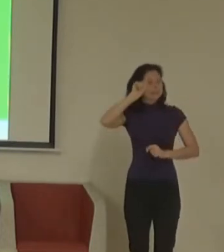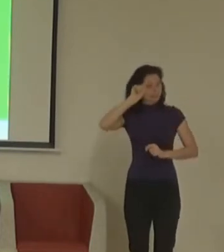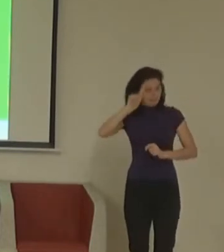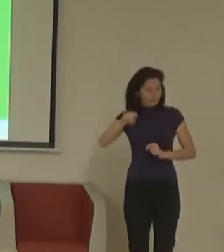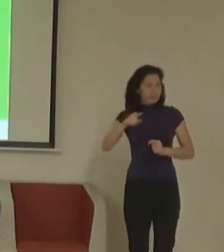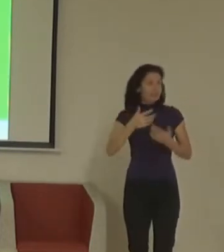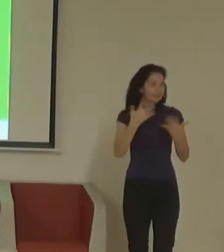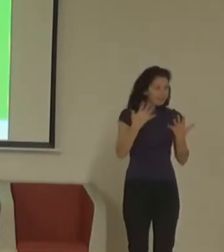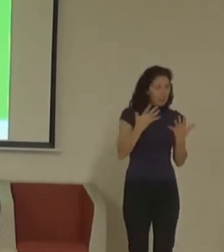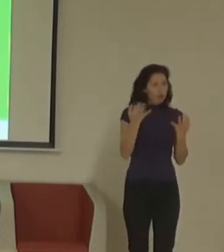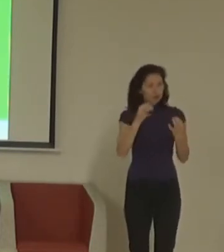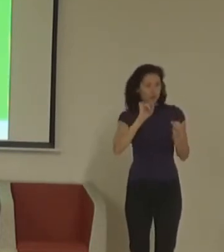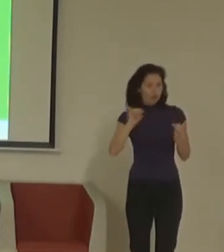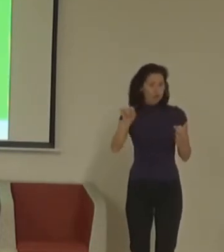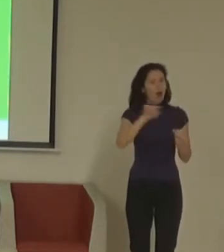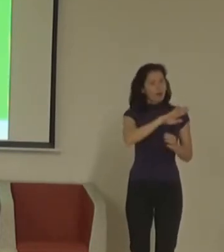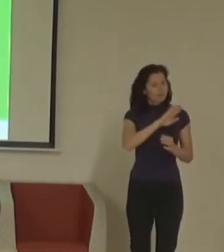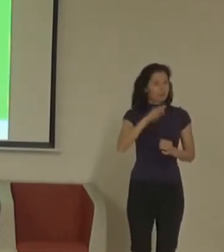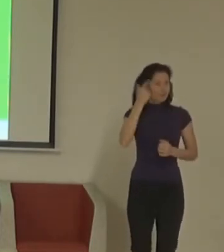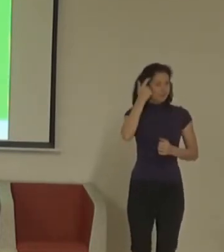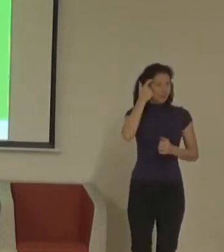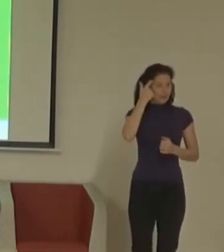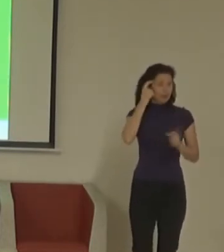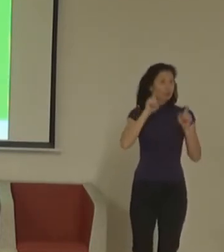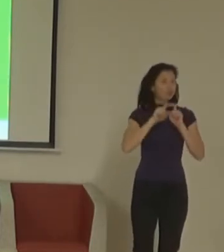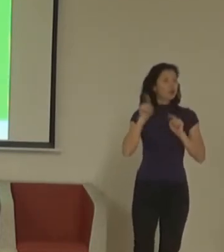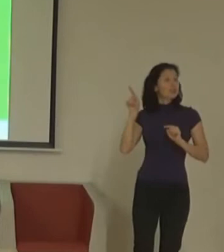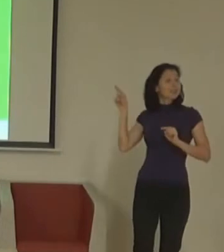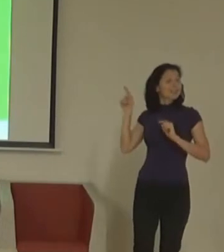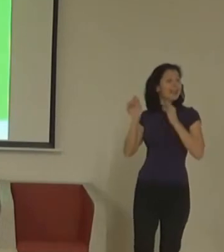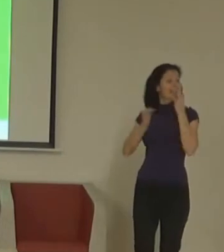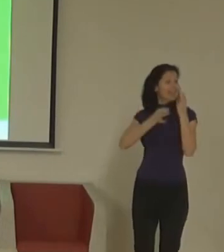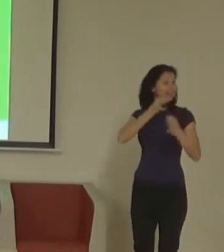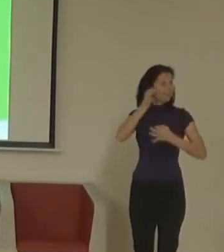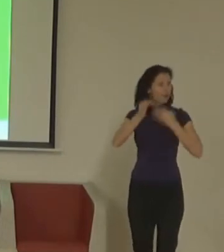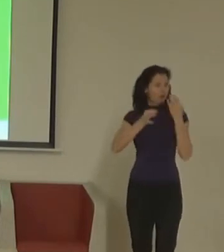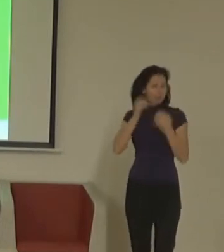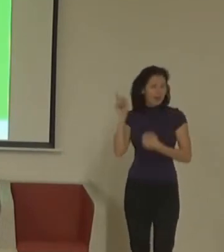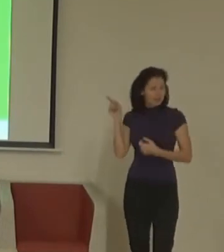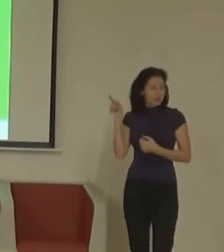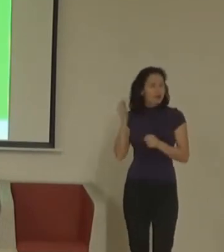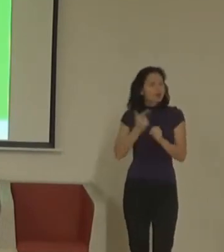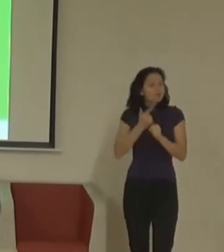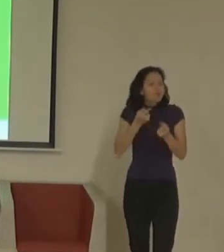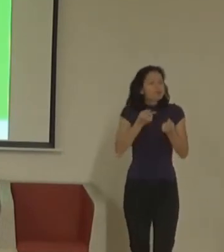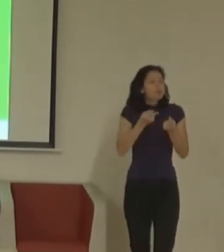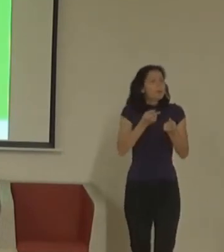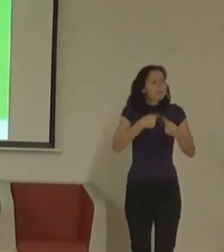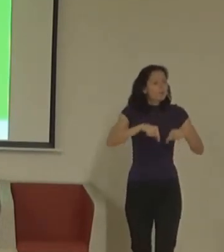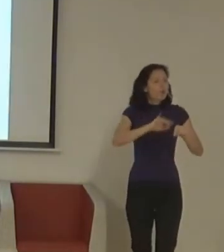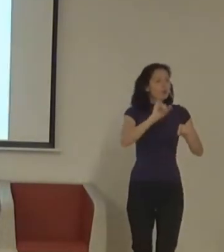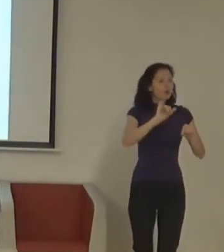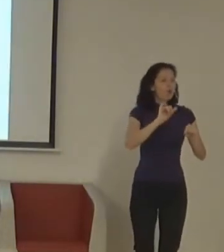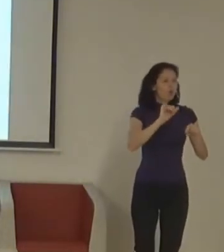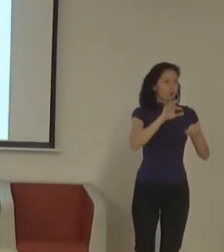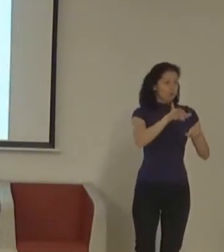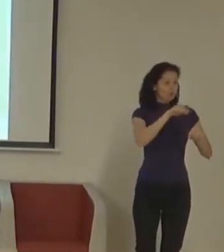s tím se seznámy vlastně všichni. Protože tady ty informace o přístupnosti nikdy nejsou jenom pro člověka s postižním.